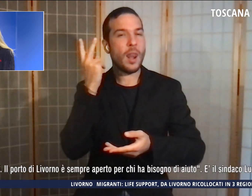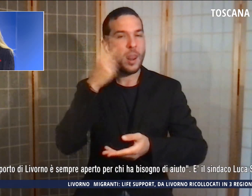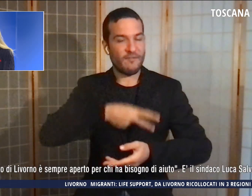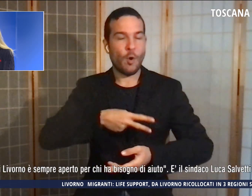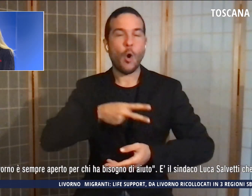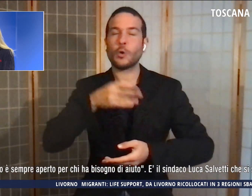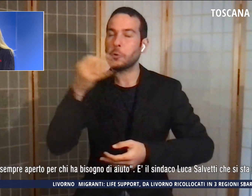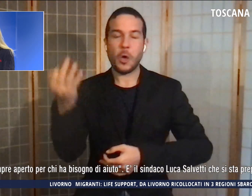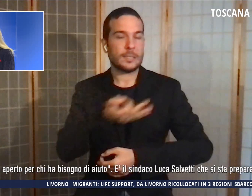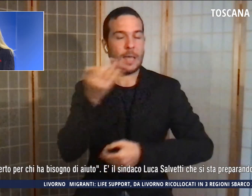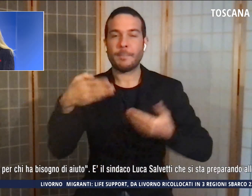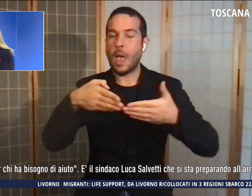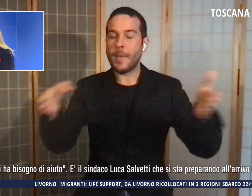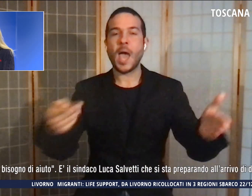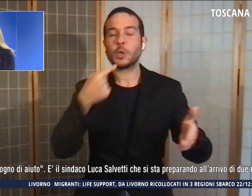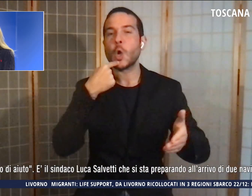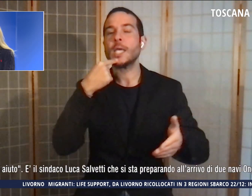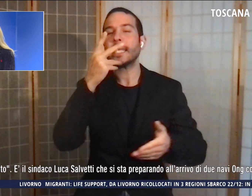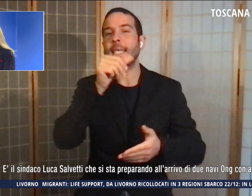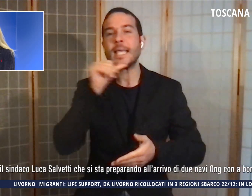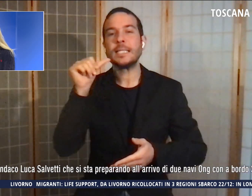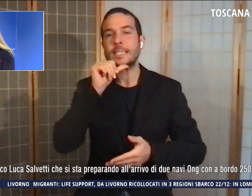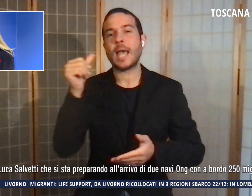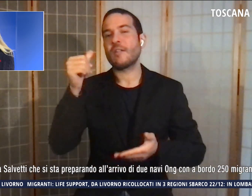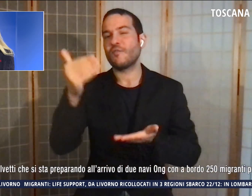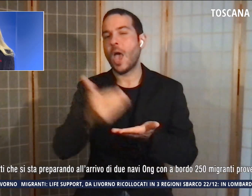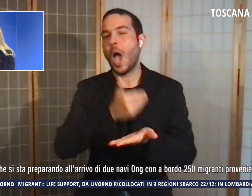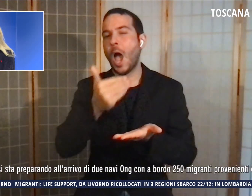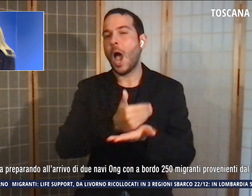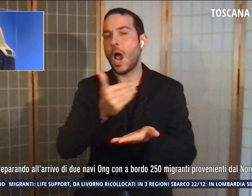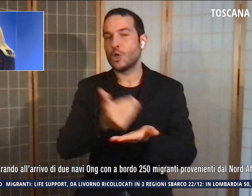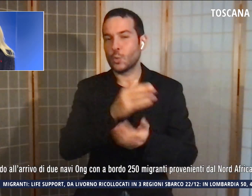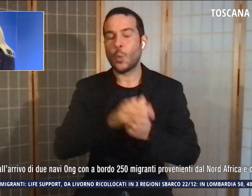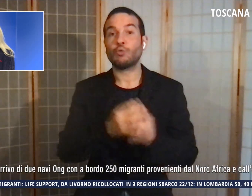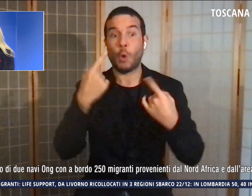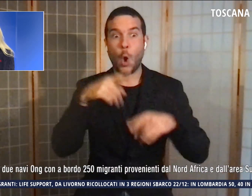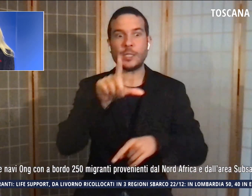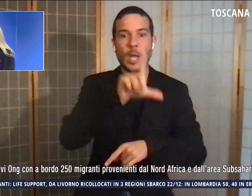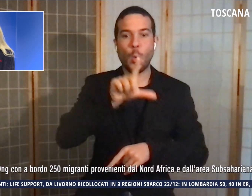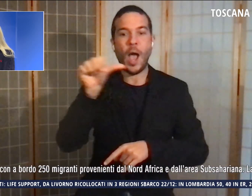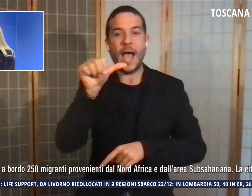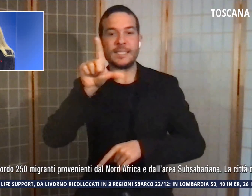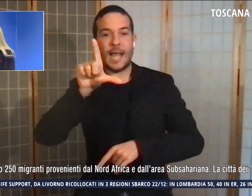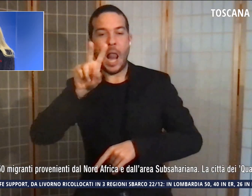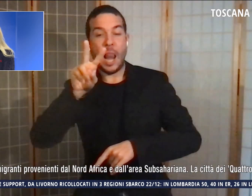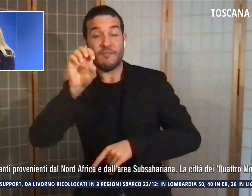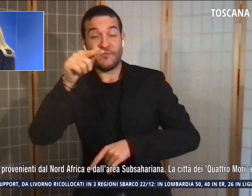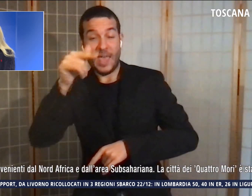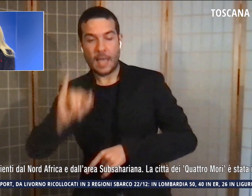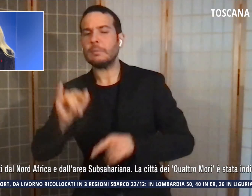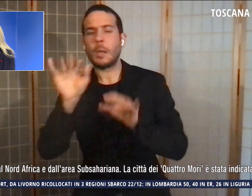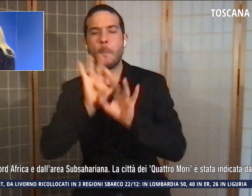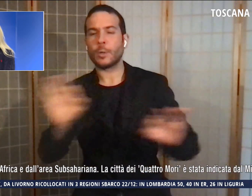Così il sindaco Luca Salvetti che si sta preparando all'arrivo di due navi ONG